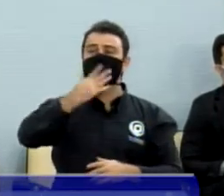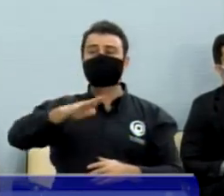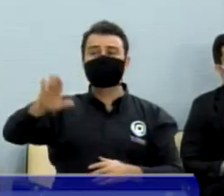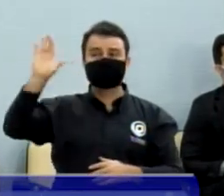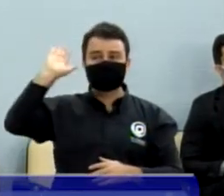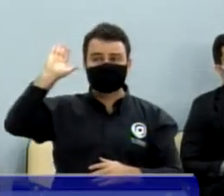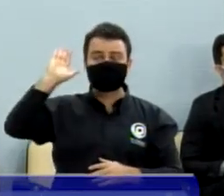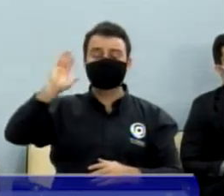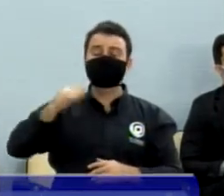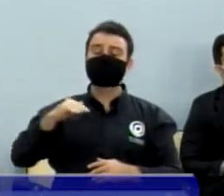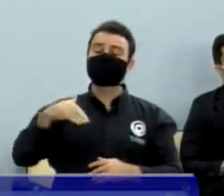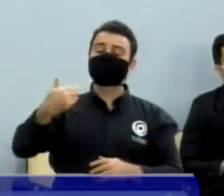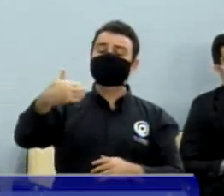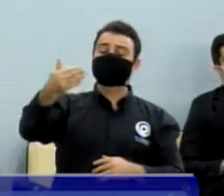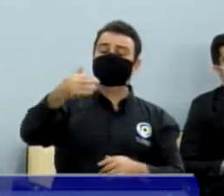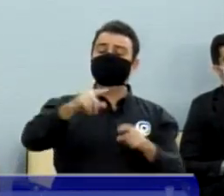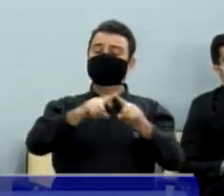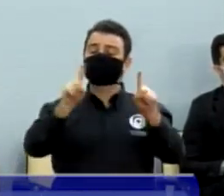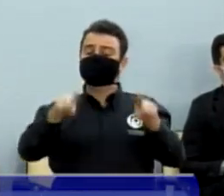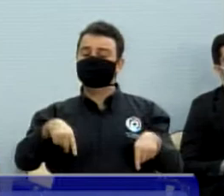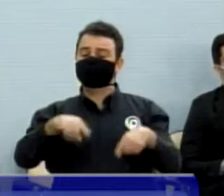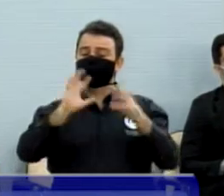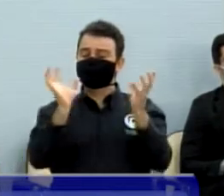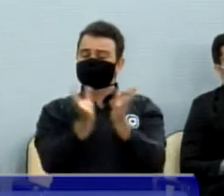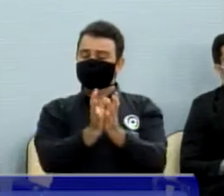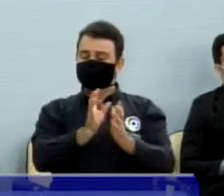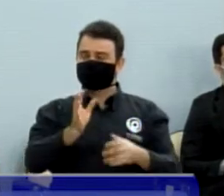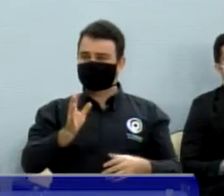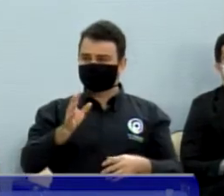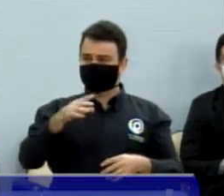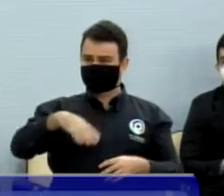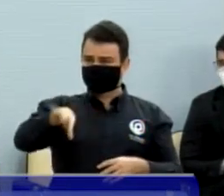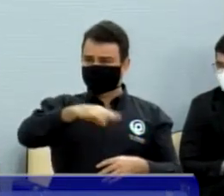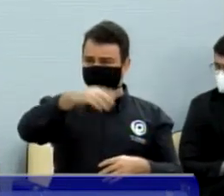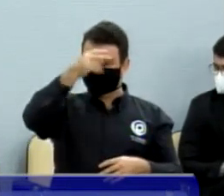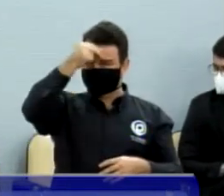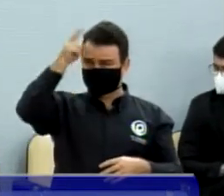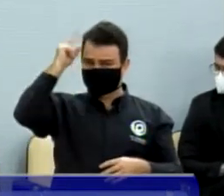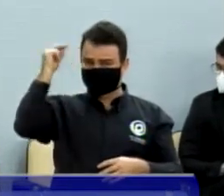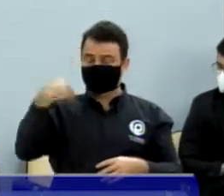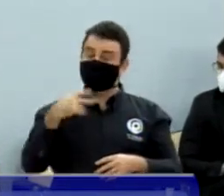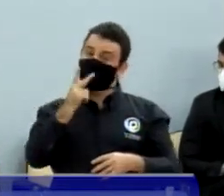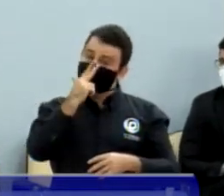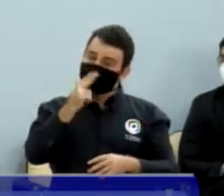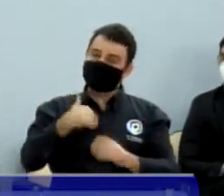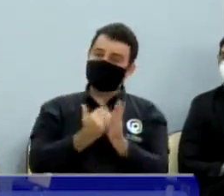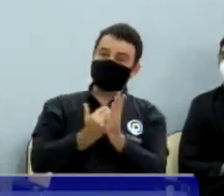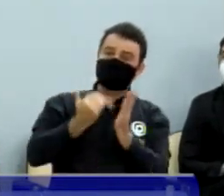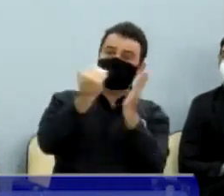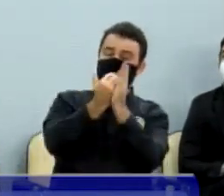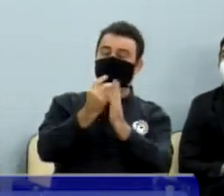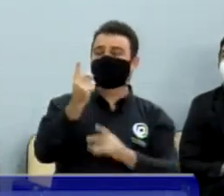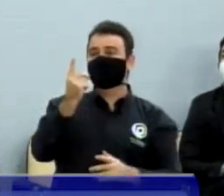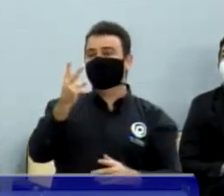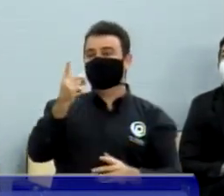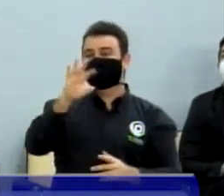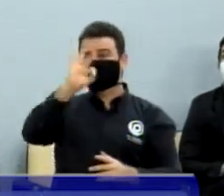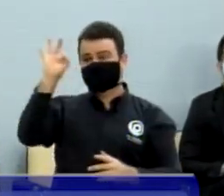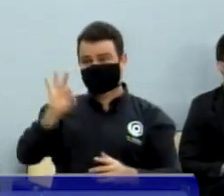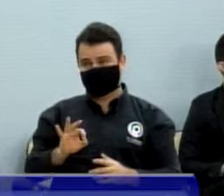Ainda que o tenham, isso é uma reposição pelos anos que ficaram sempre, por causa daquela lei federal 173.